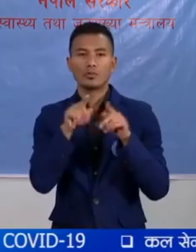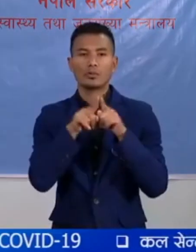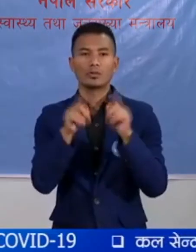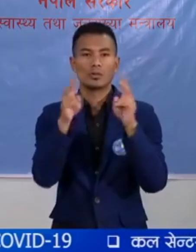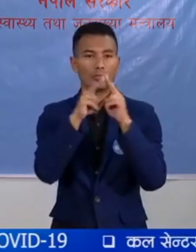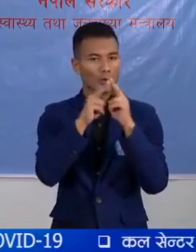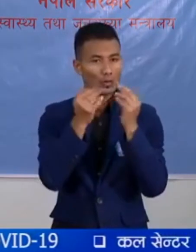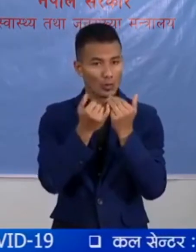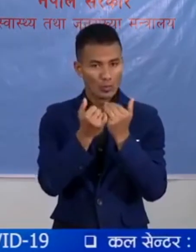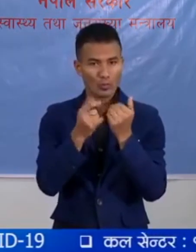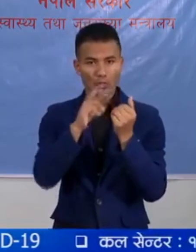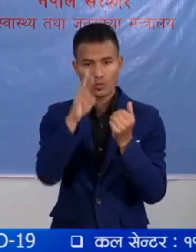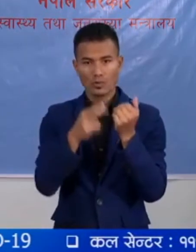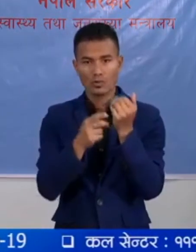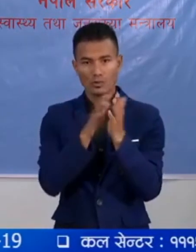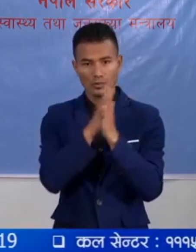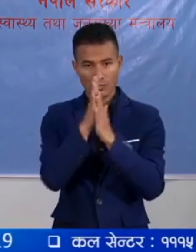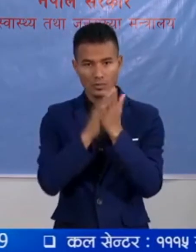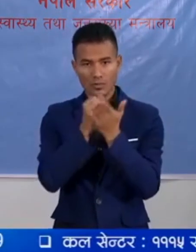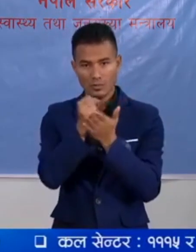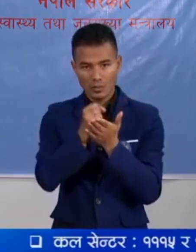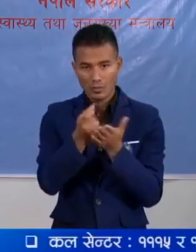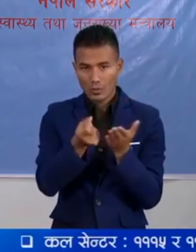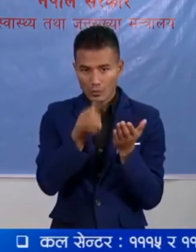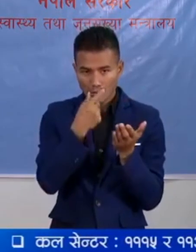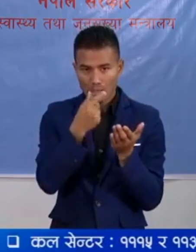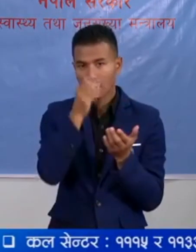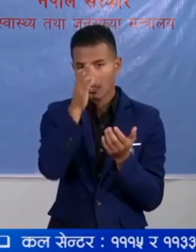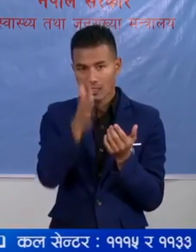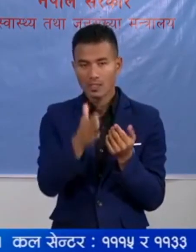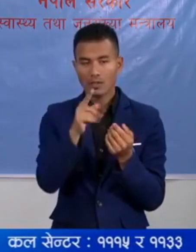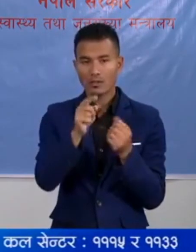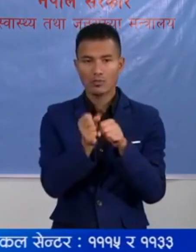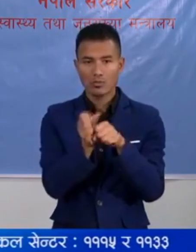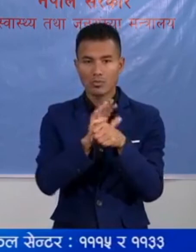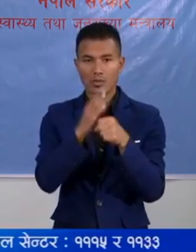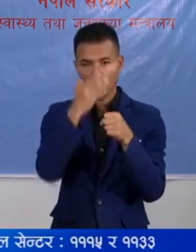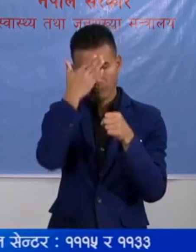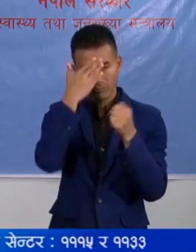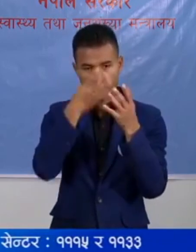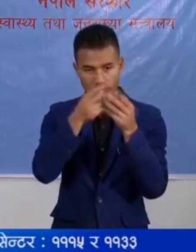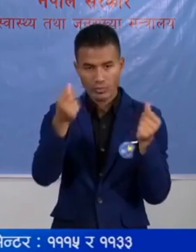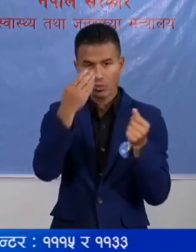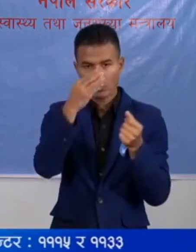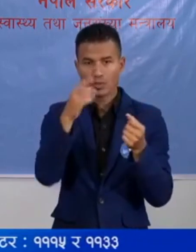रा आयर्वेद ले जडि बुटि ले यो कोविड लाए निकाई पार्च